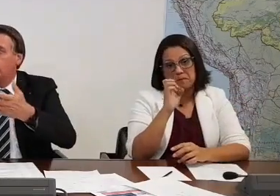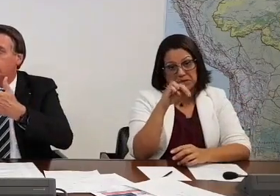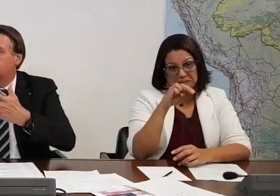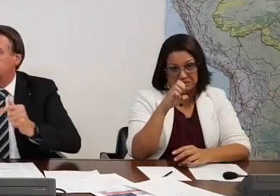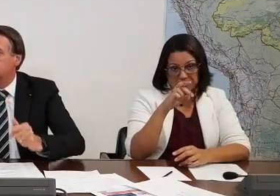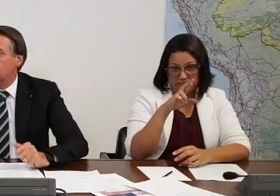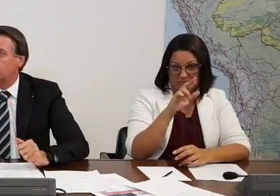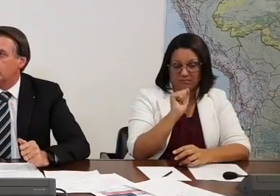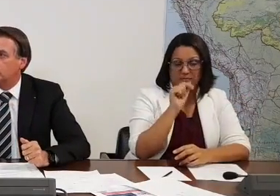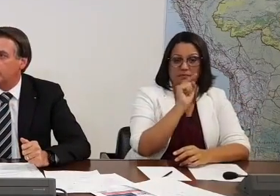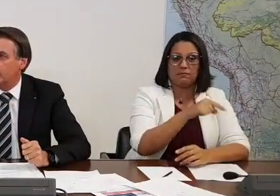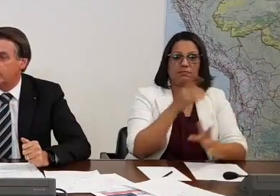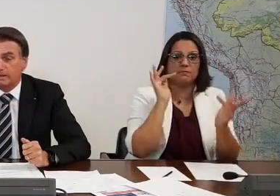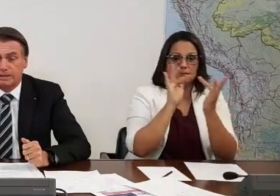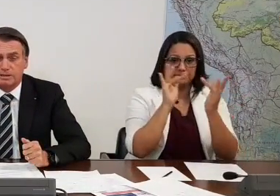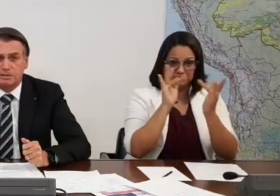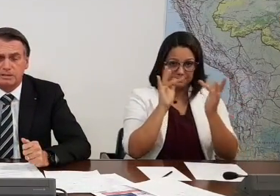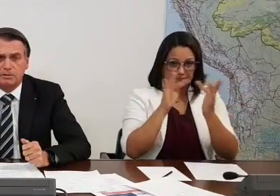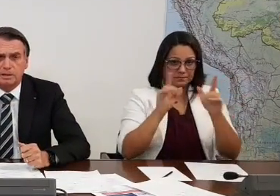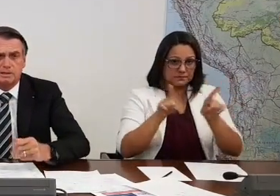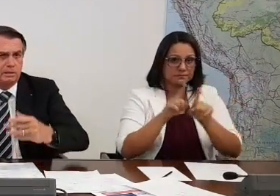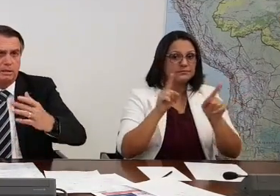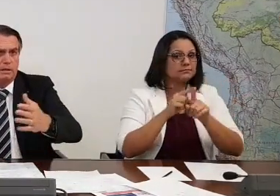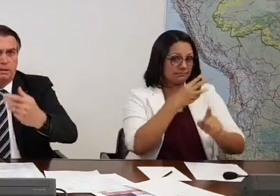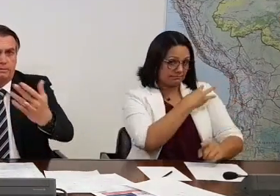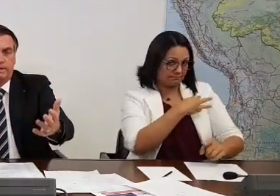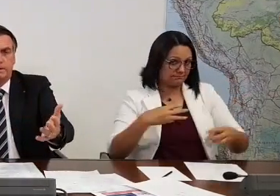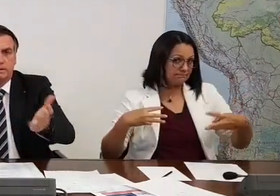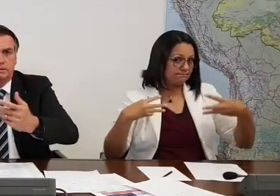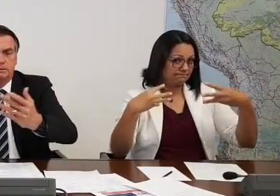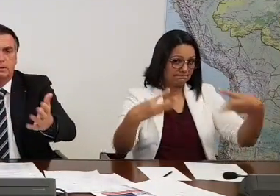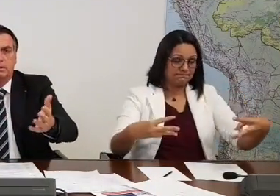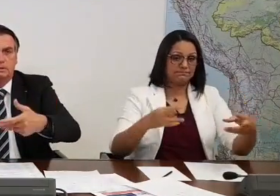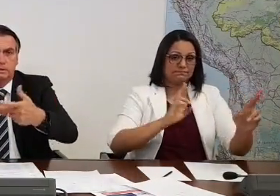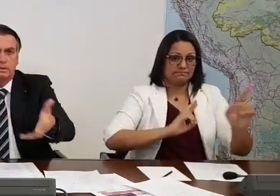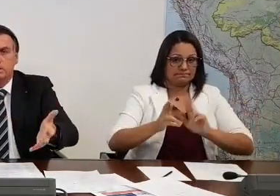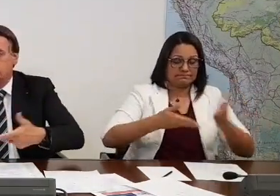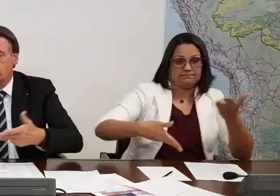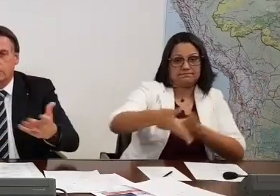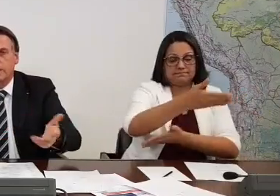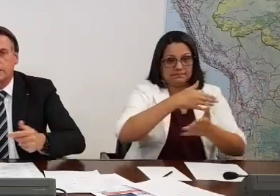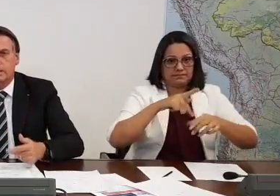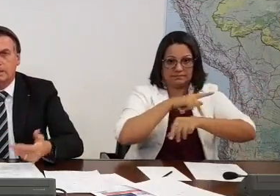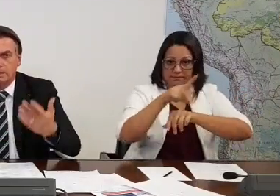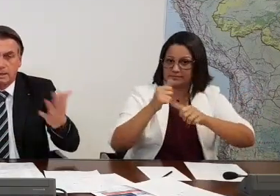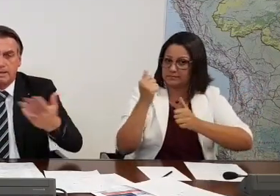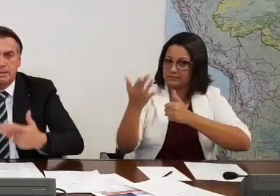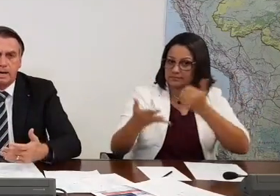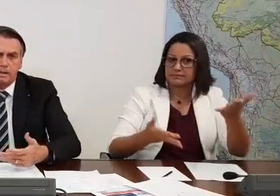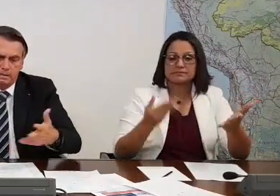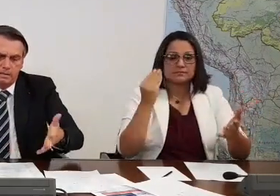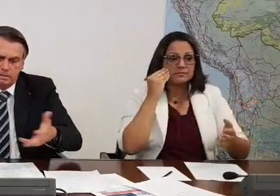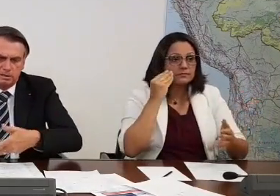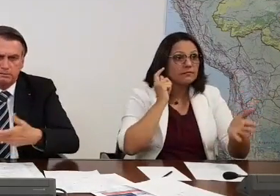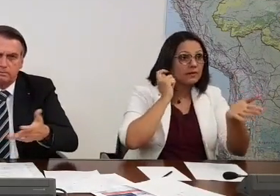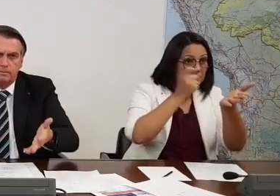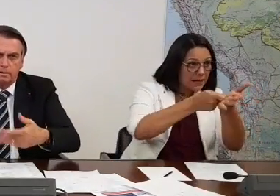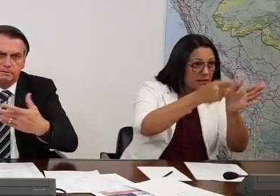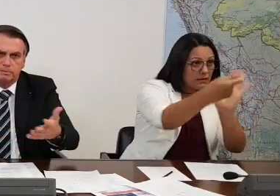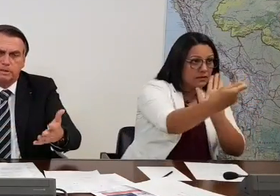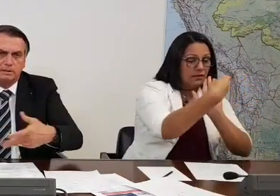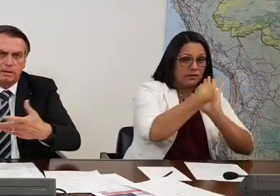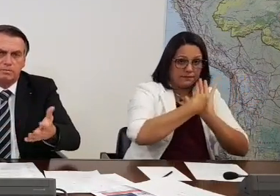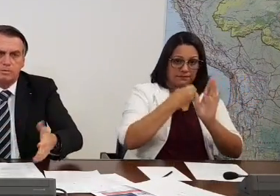entrar em contato com o Ministério das Relações Exteriores, ver se existe essa cobrança, né? Lá e cá, se existir,